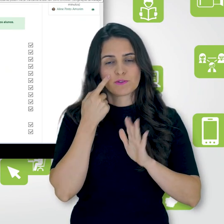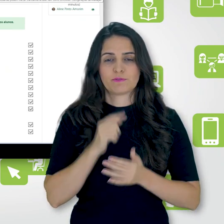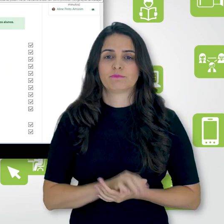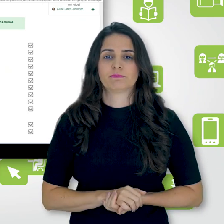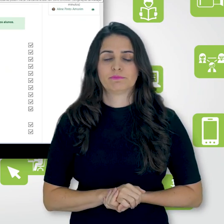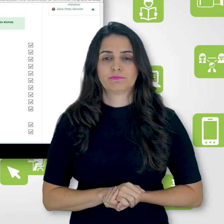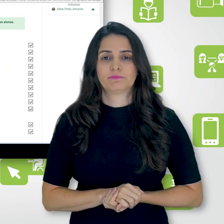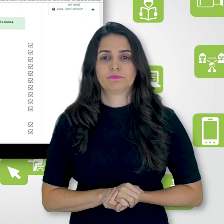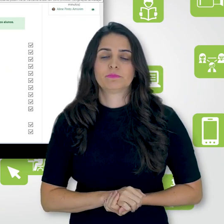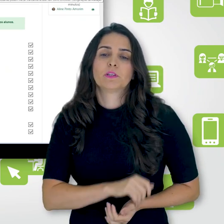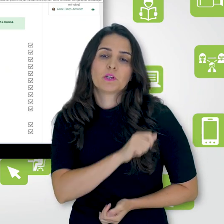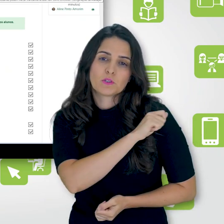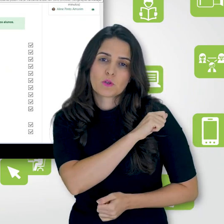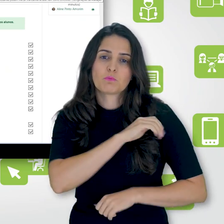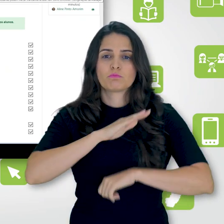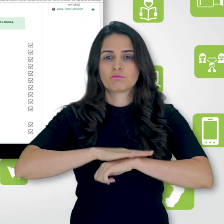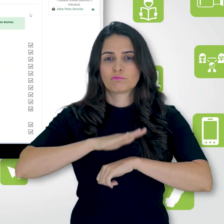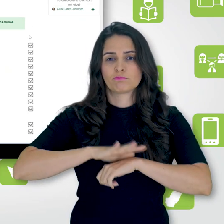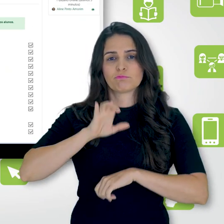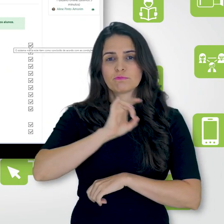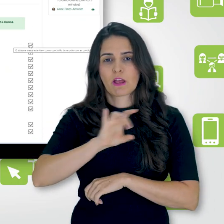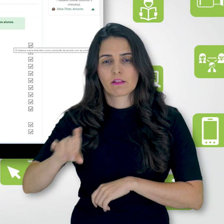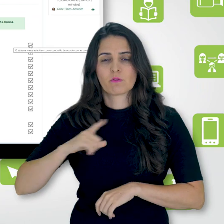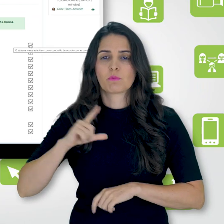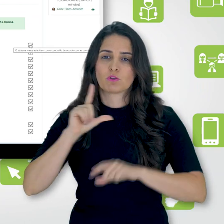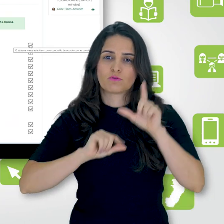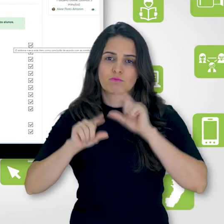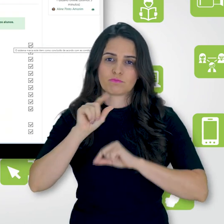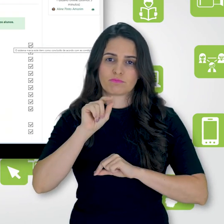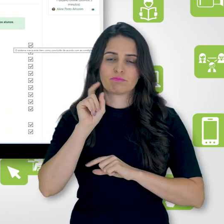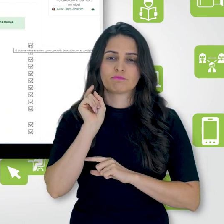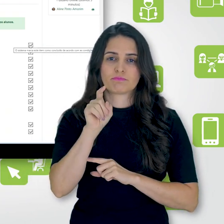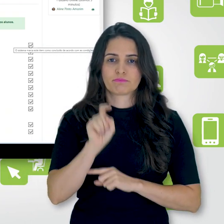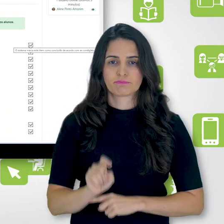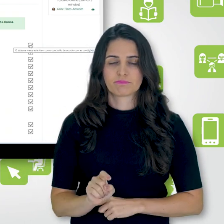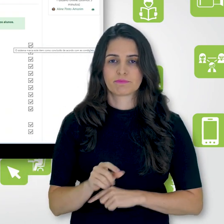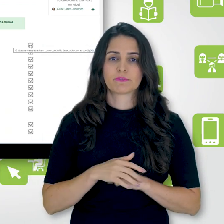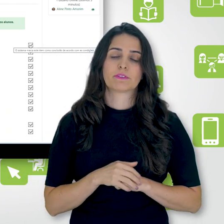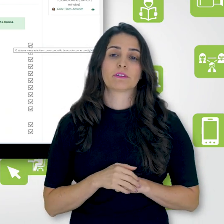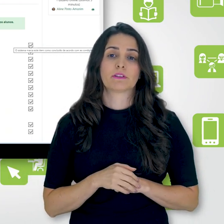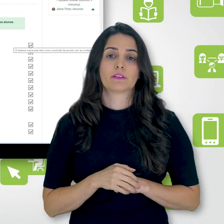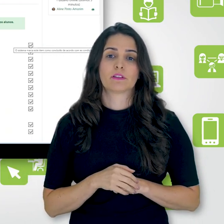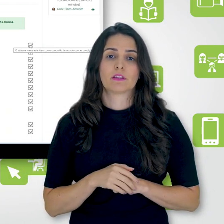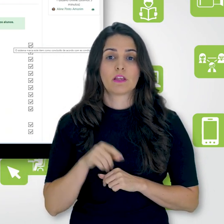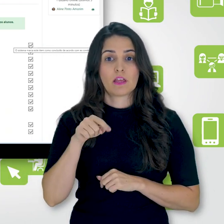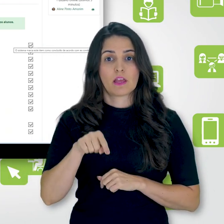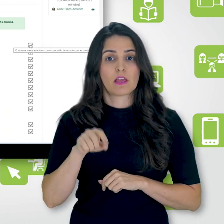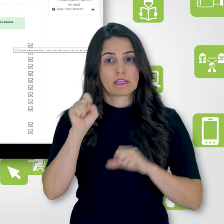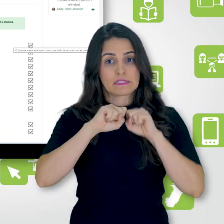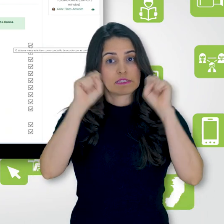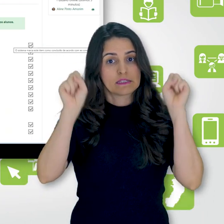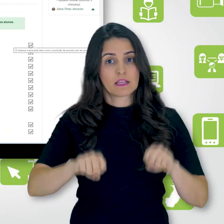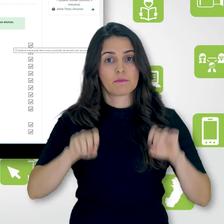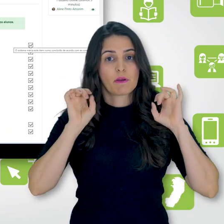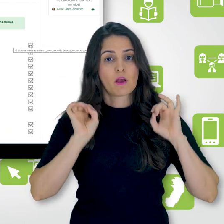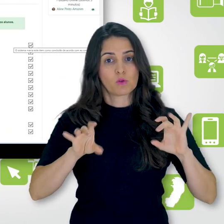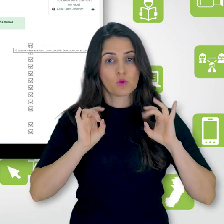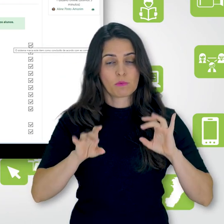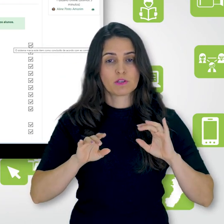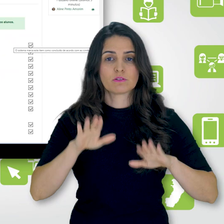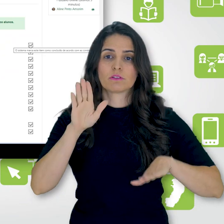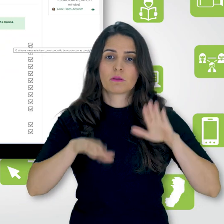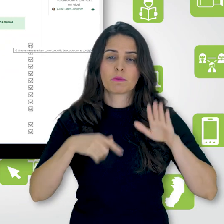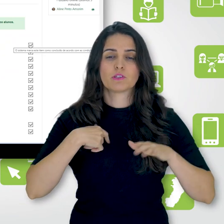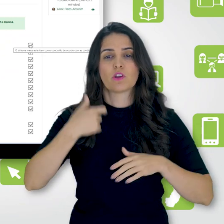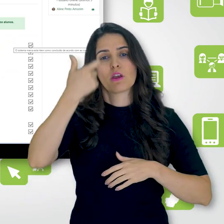caso, os estudantes podem marcar manualmente. Neste caso, o sistema marca este item como concluído de acordo com as